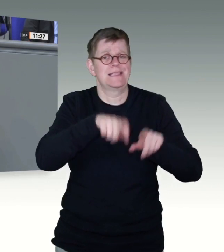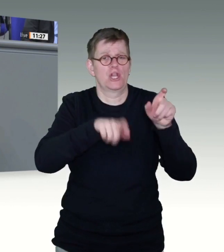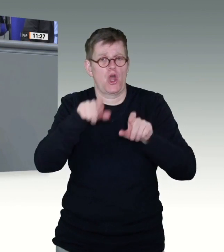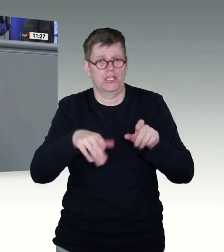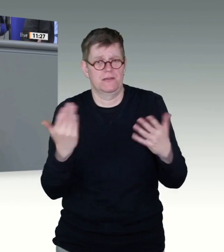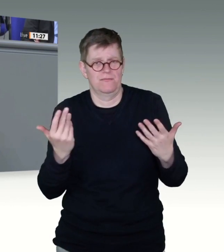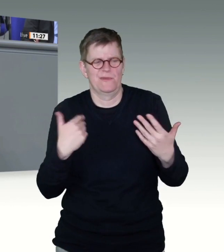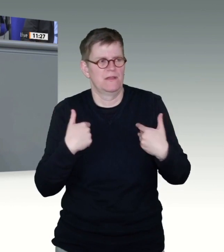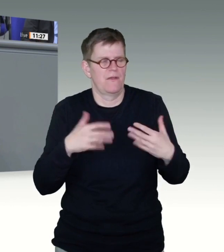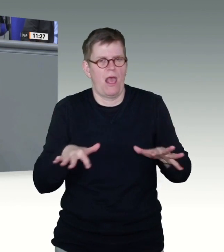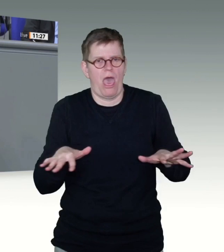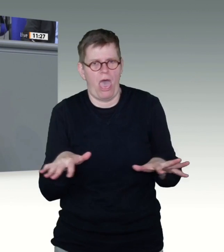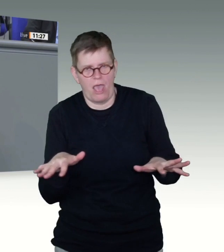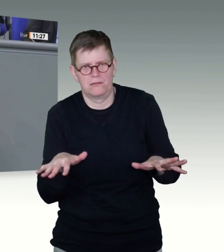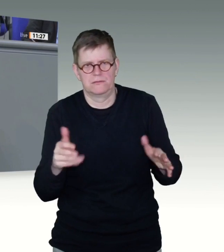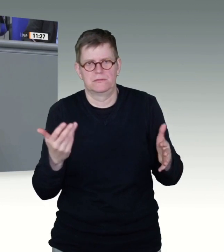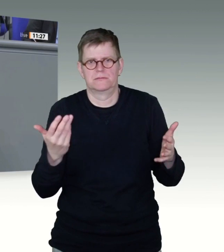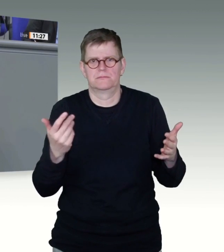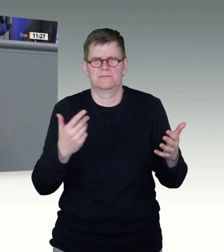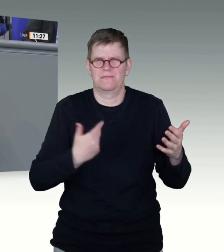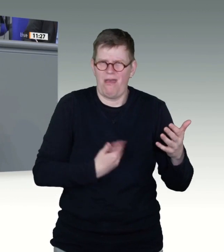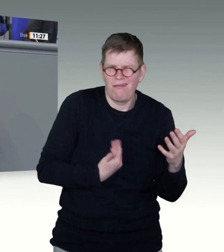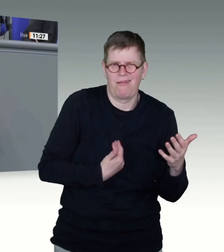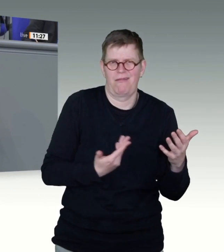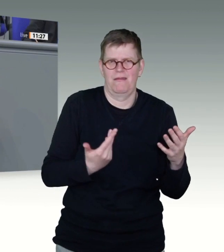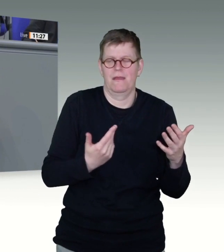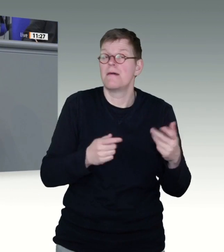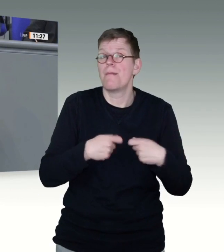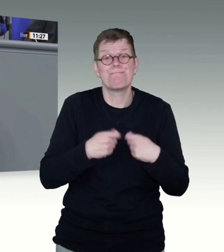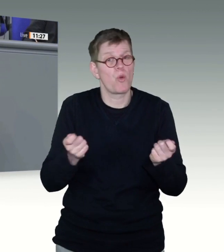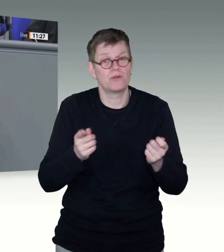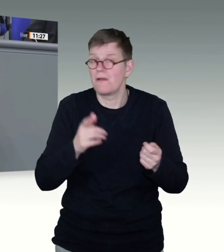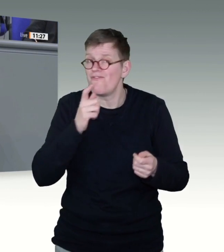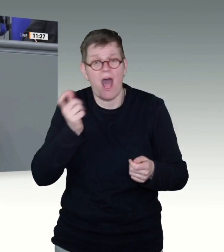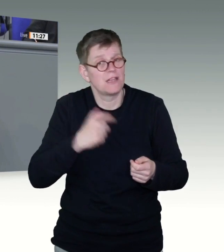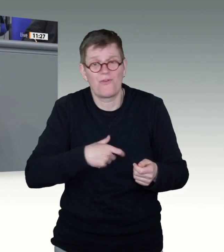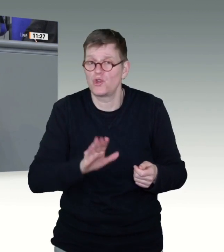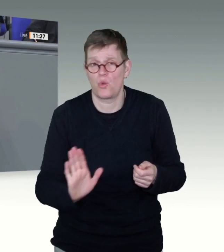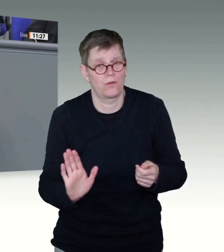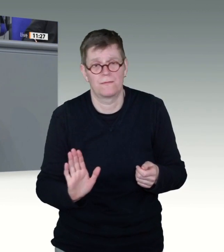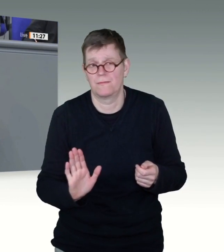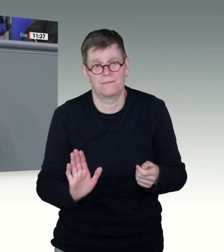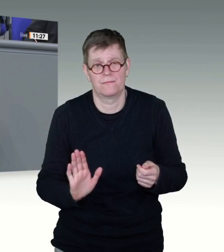nicht an den Impfzentren, die die Kommunen betreiben. Das machen die sehr hervorragend. Das ist